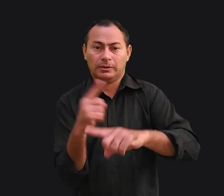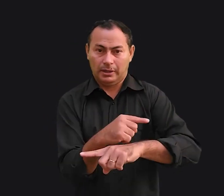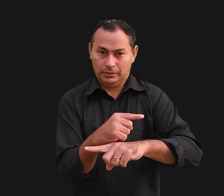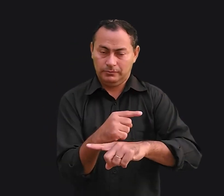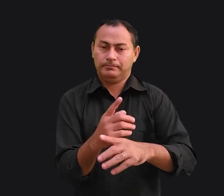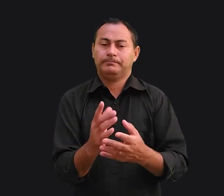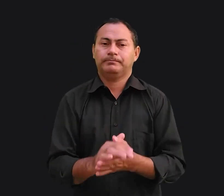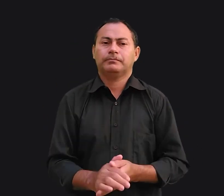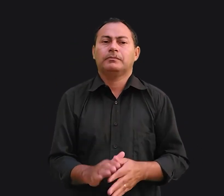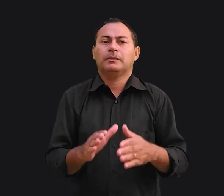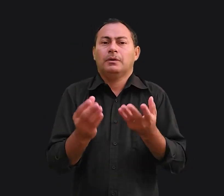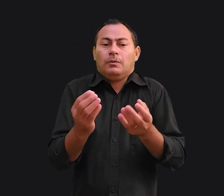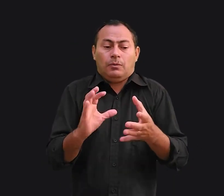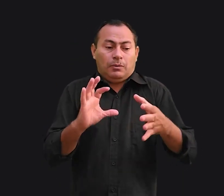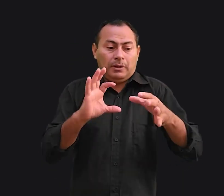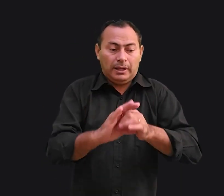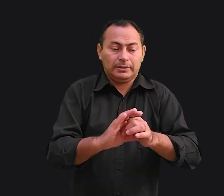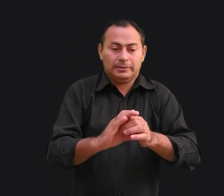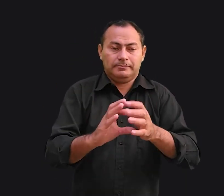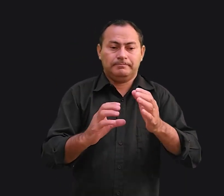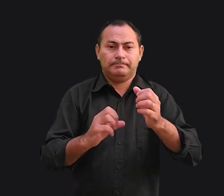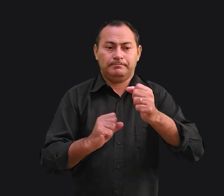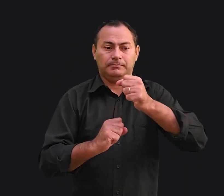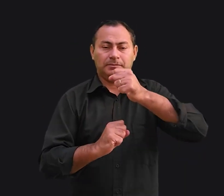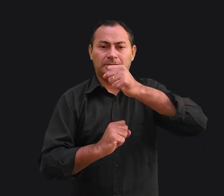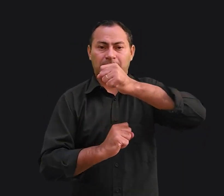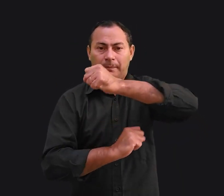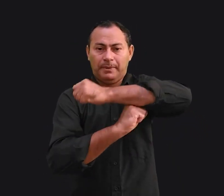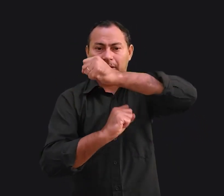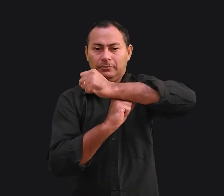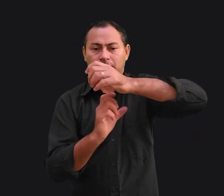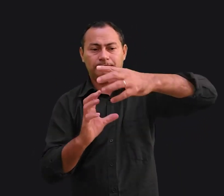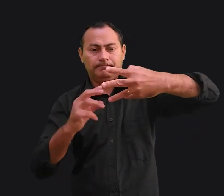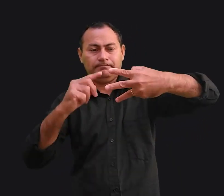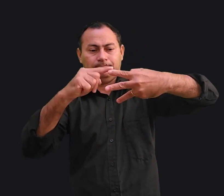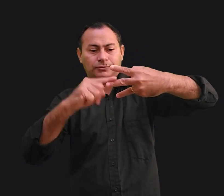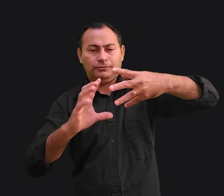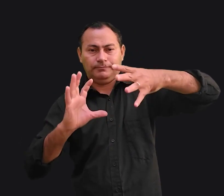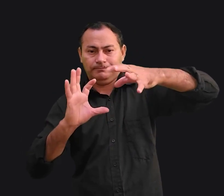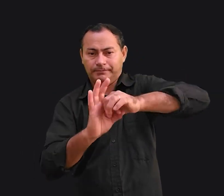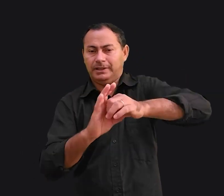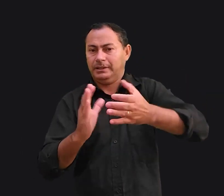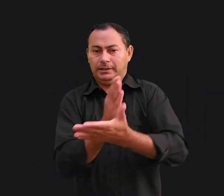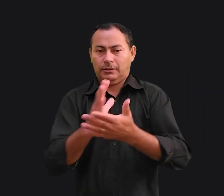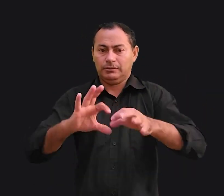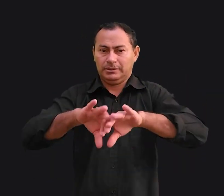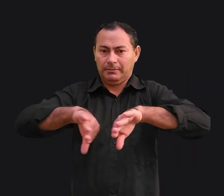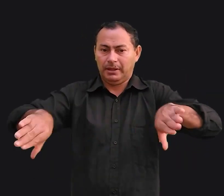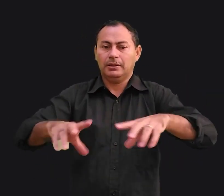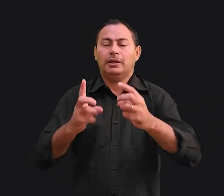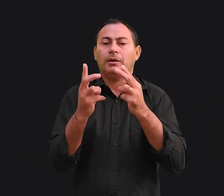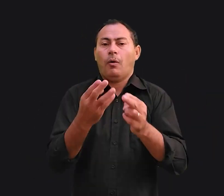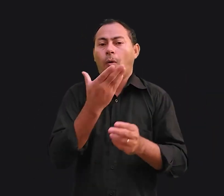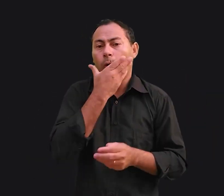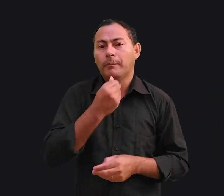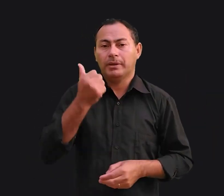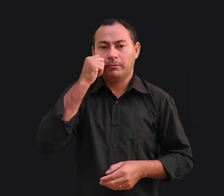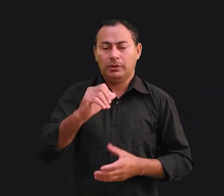disso. Como os laços da pirâmide que ficam um do lado do outro e não se separam, assim são homem e mulher no